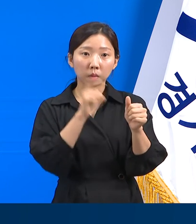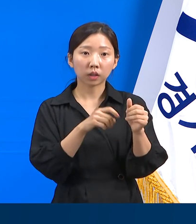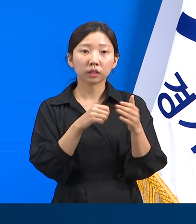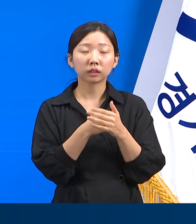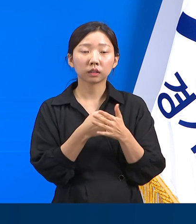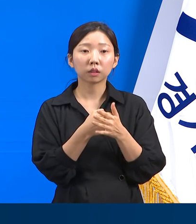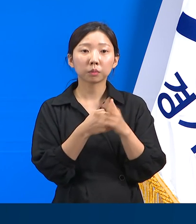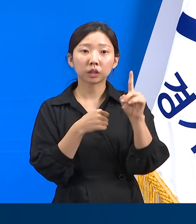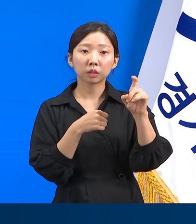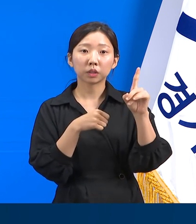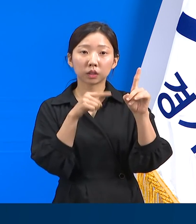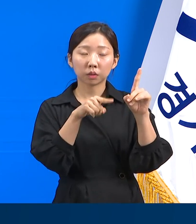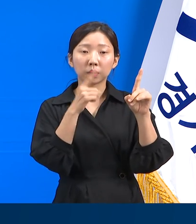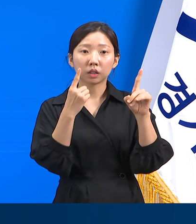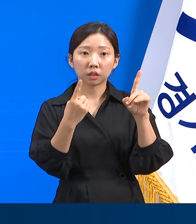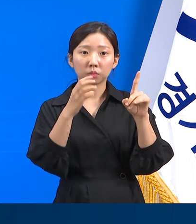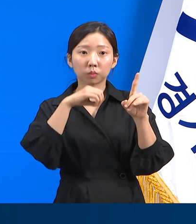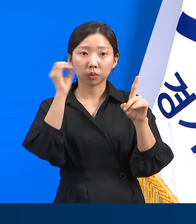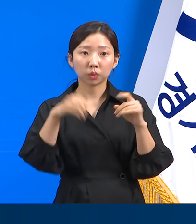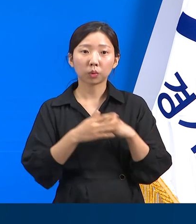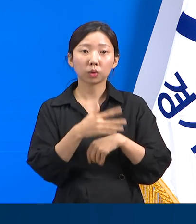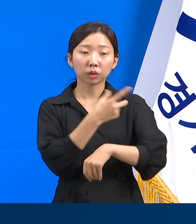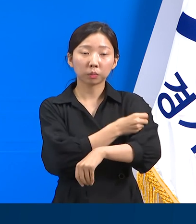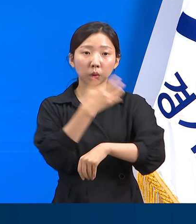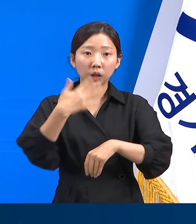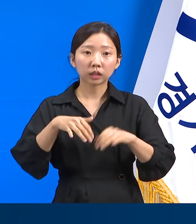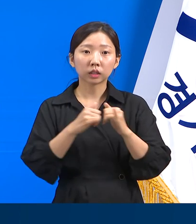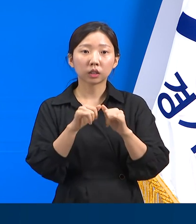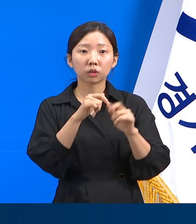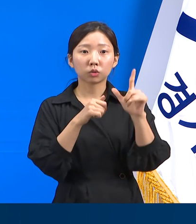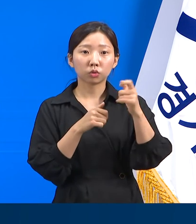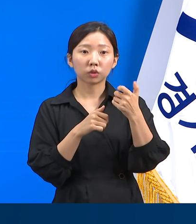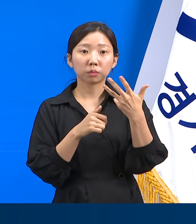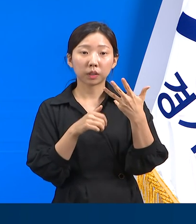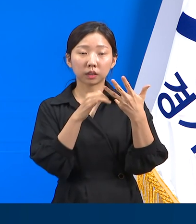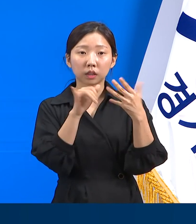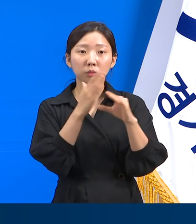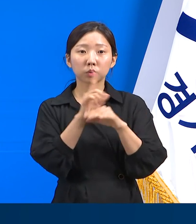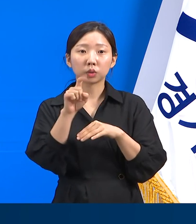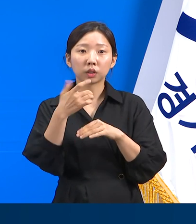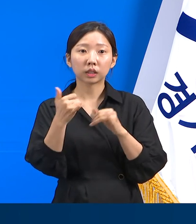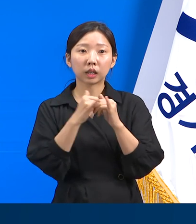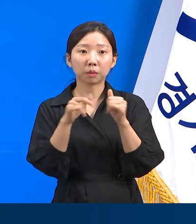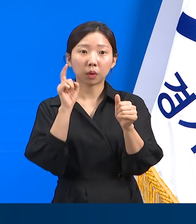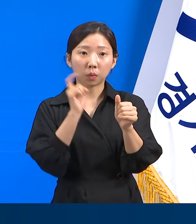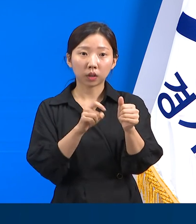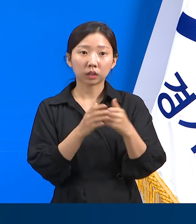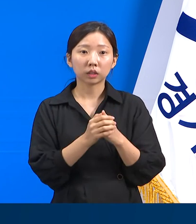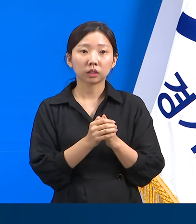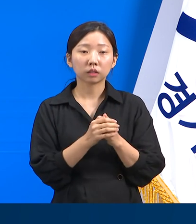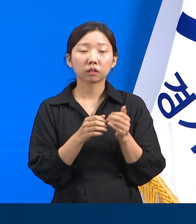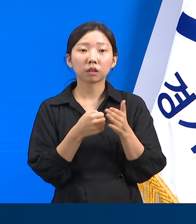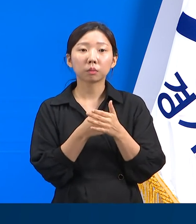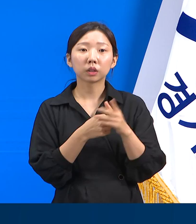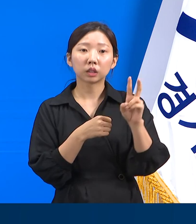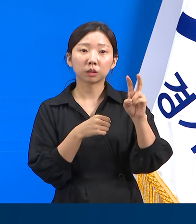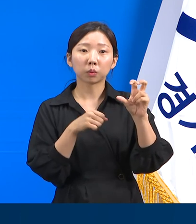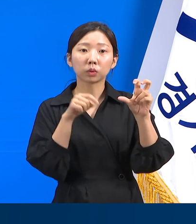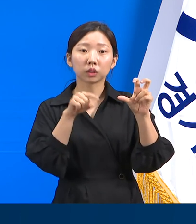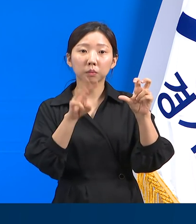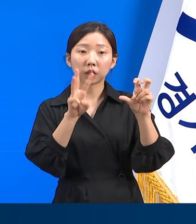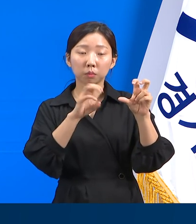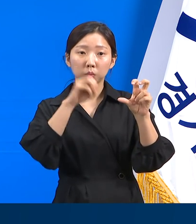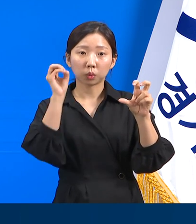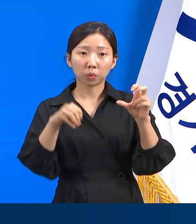%입니다. 미접종자의 경우 68명 중 16명이 확진되어 확진률은 23.5%로 나타났습니다.